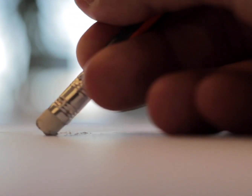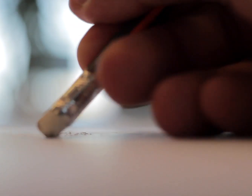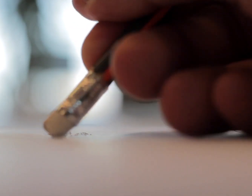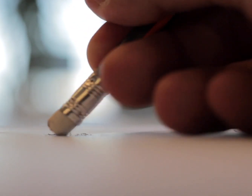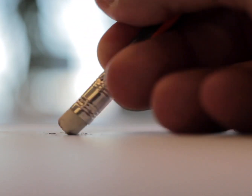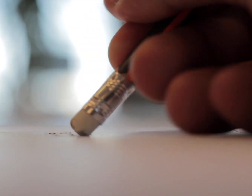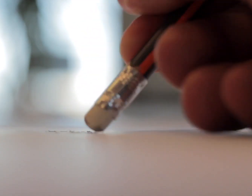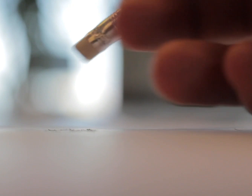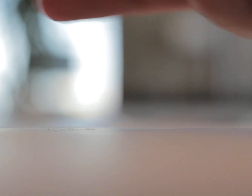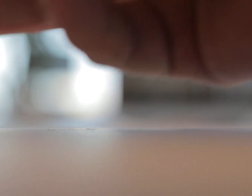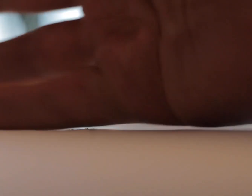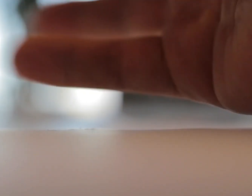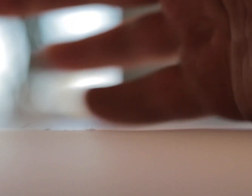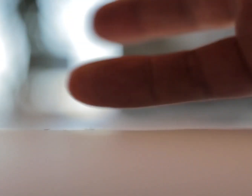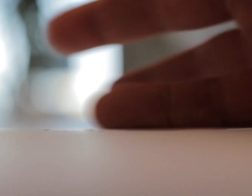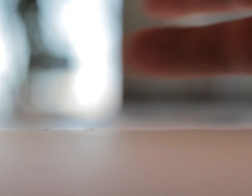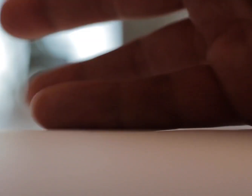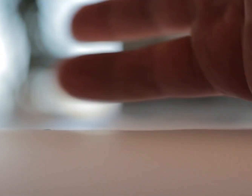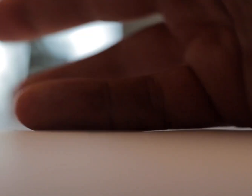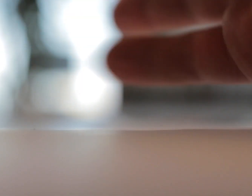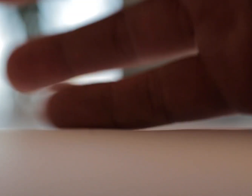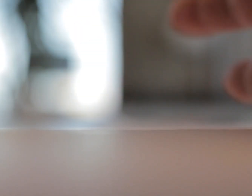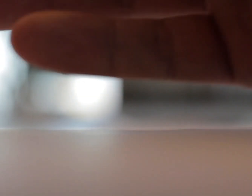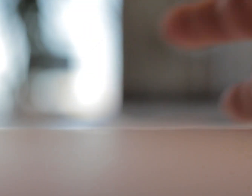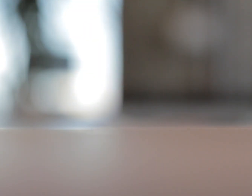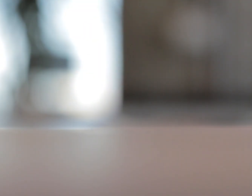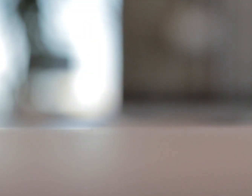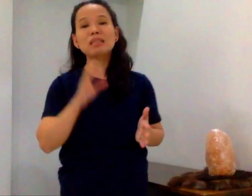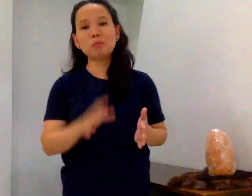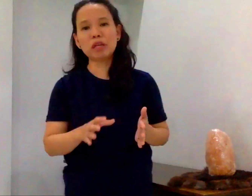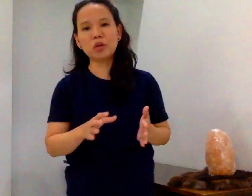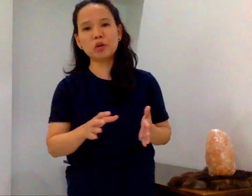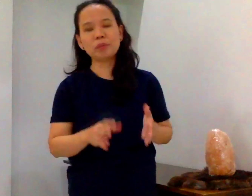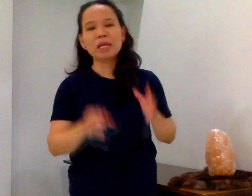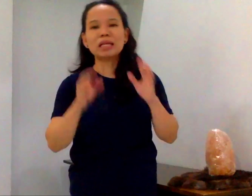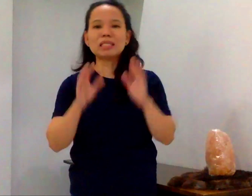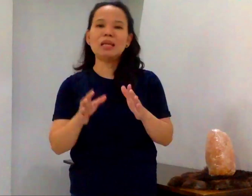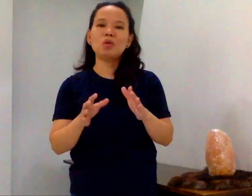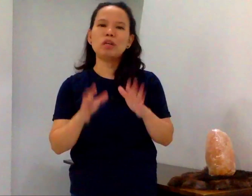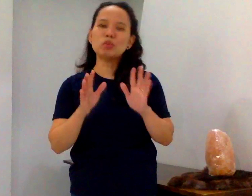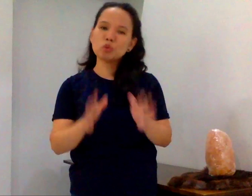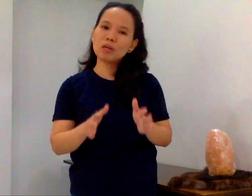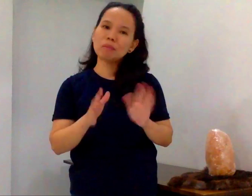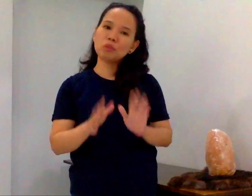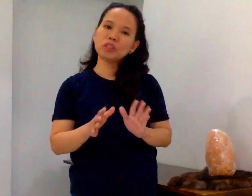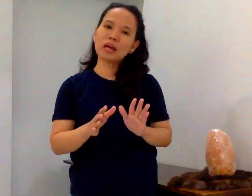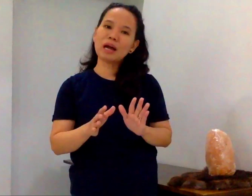makita mo na mayroon ng supply na malapit ng maubos, ilista mo na yun. Kasi kung isusulat mo siya